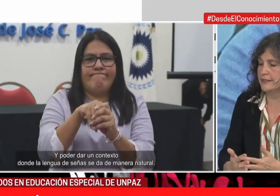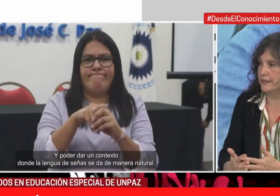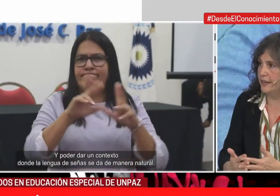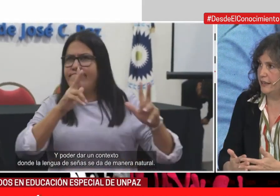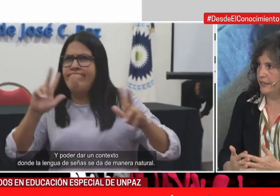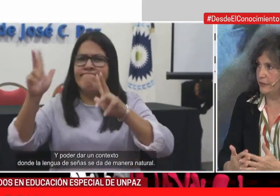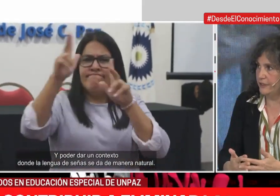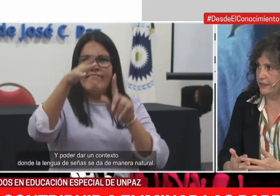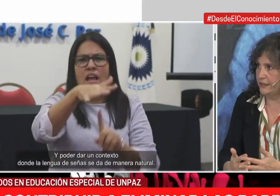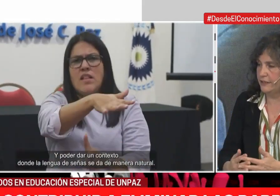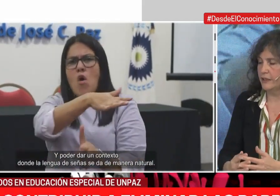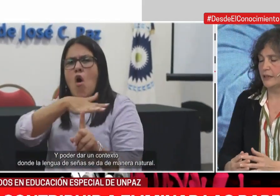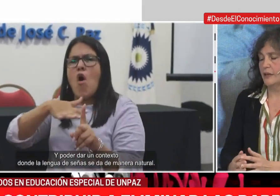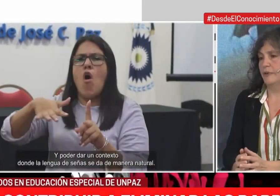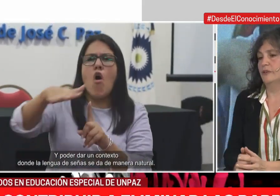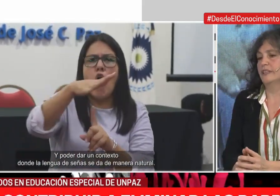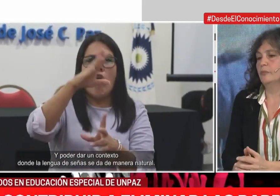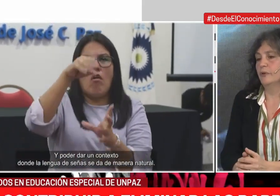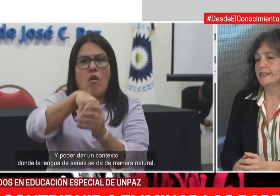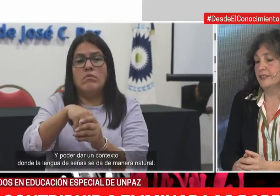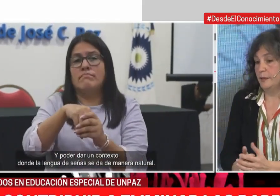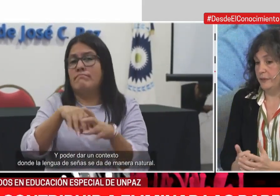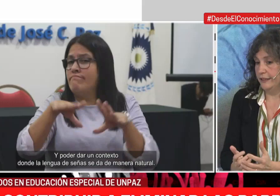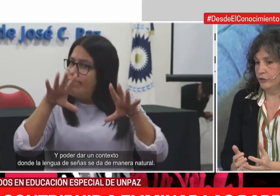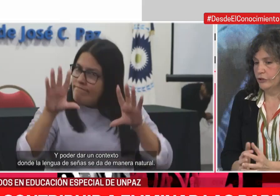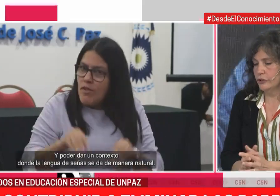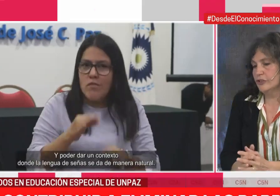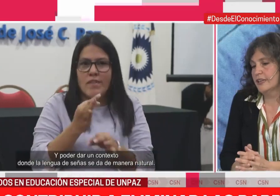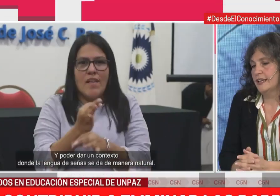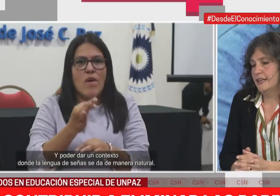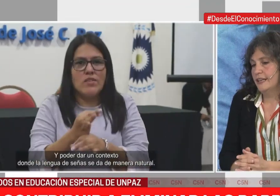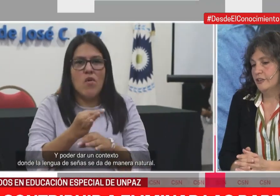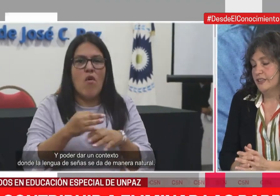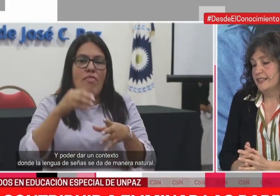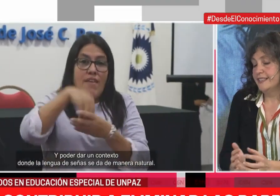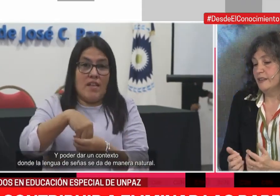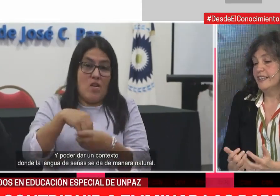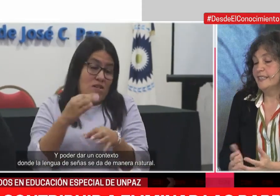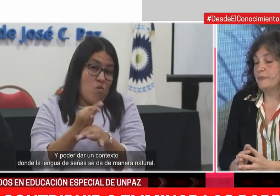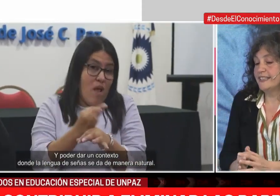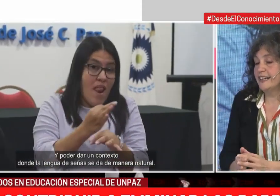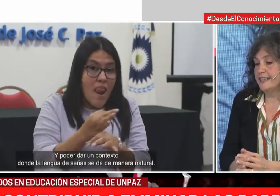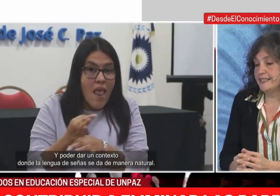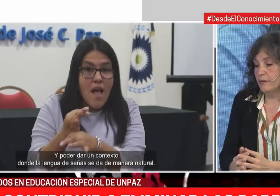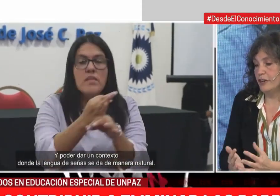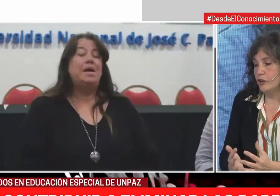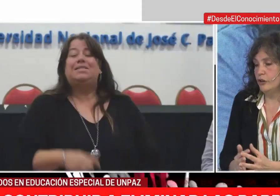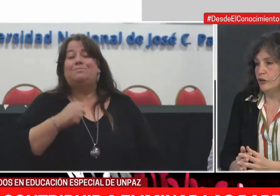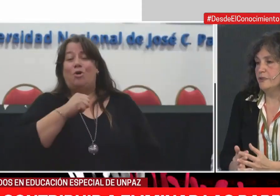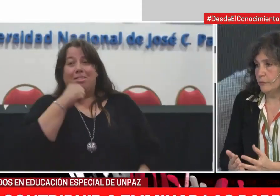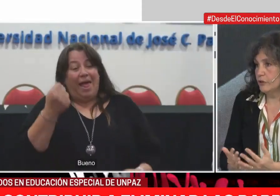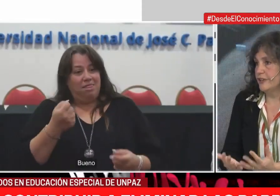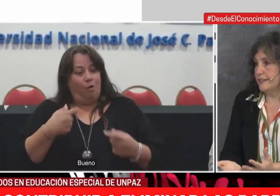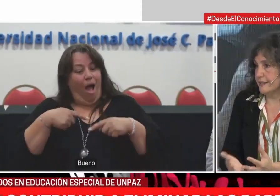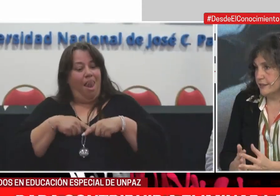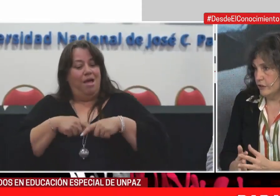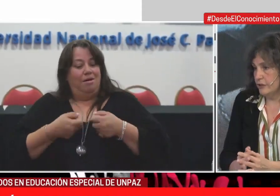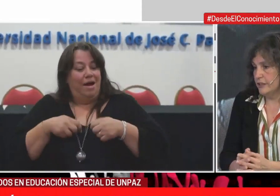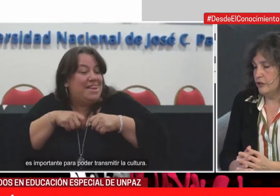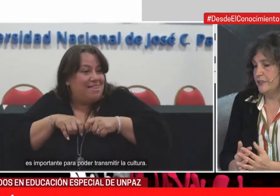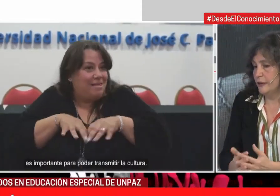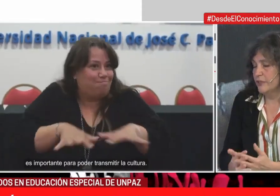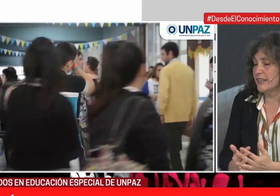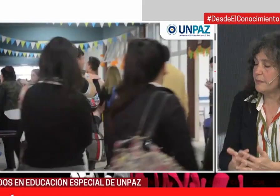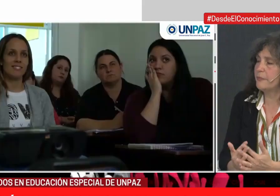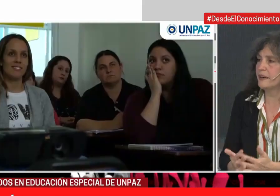educación no arancelada para nuestras poblaciones y para todos. Entonces, ese pasaje siempre lo miramos con atención